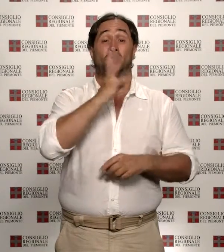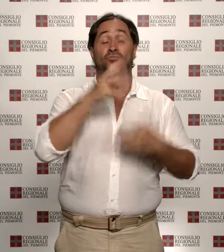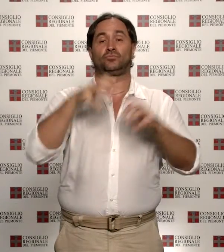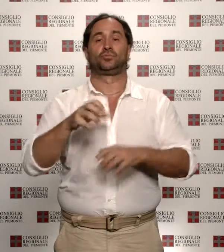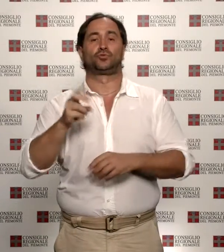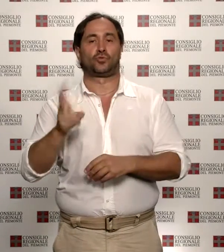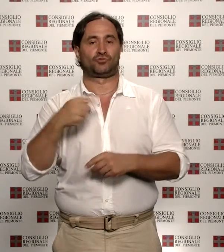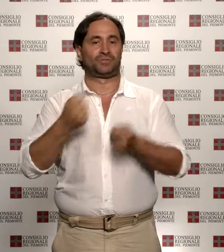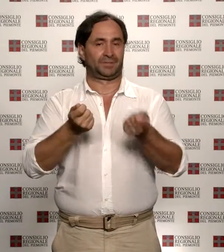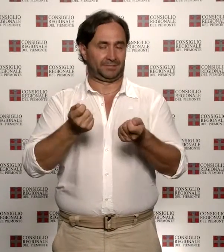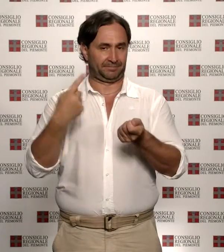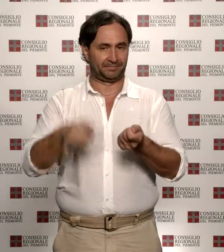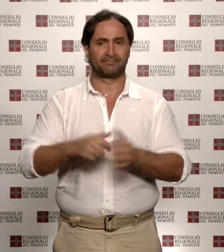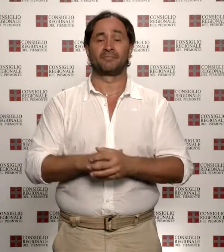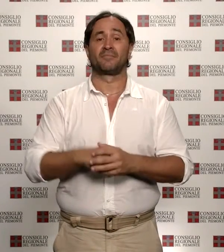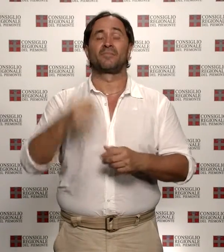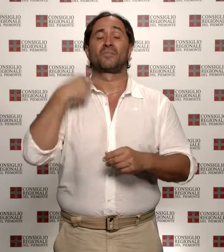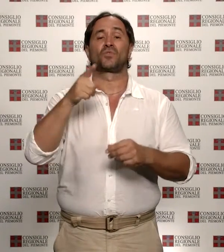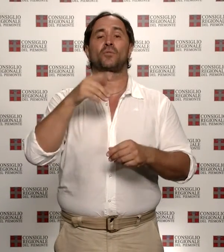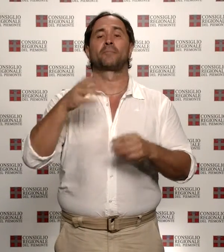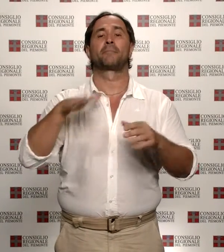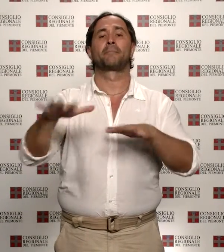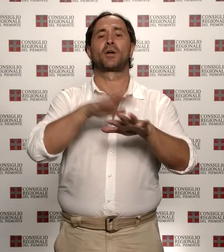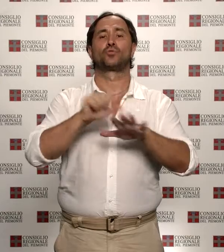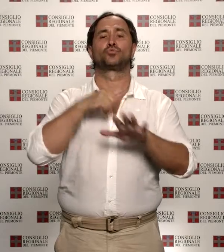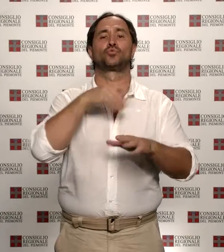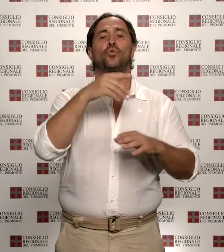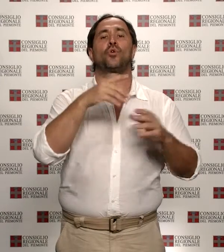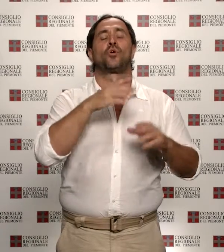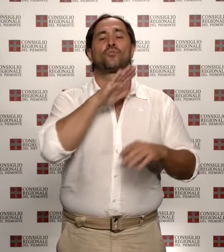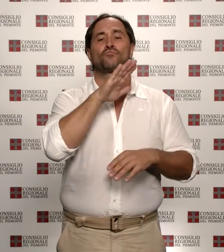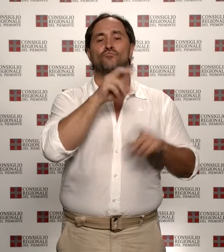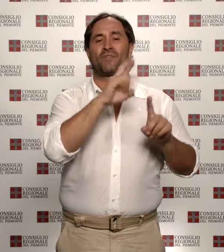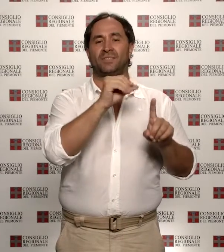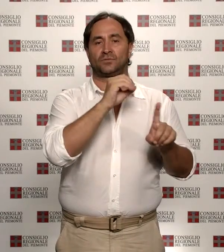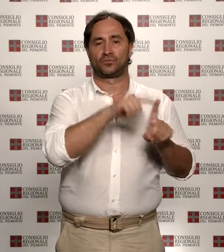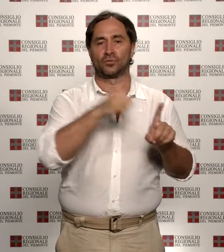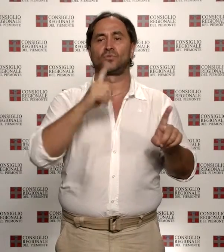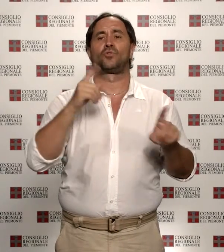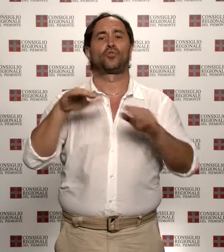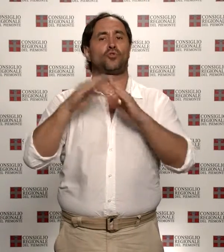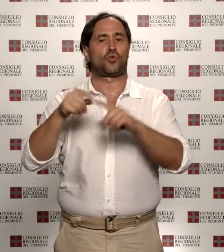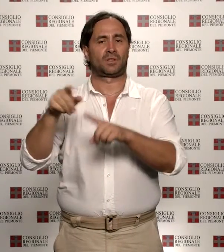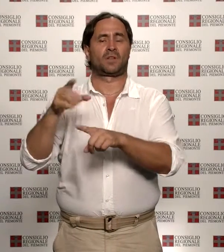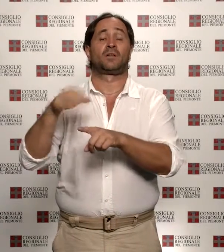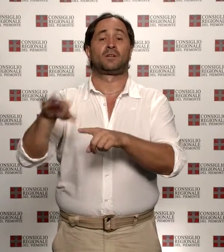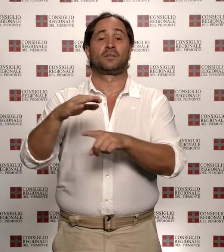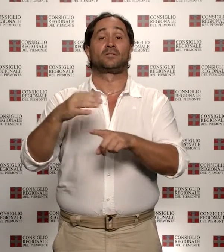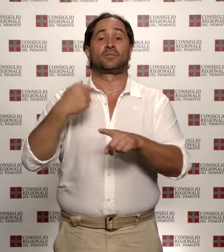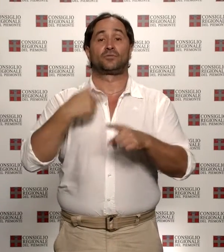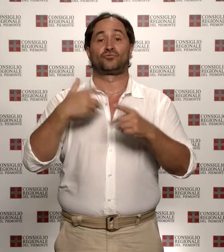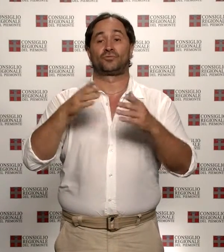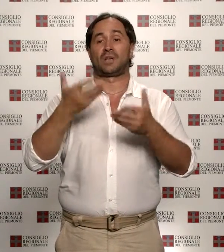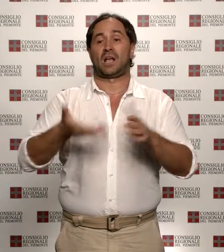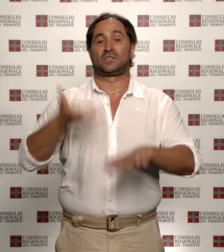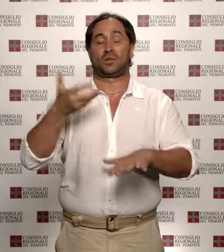istituisce nel Cuneese il nuovo parco del Monviso e la riserva della grotta di Rio Martino, attribuisce le competenze sui sacri monti all'assessorato alla